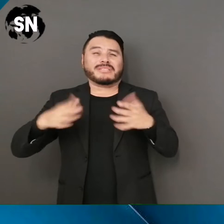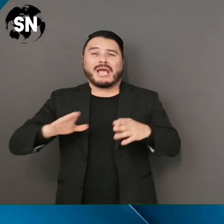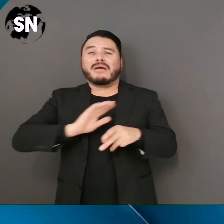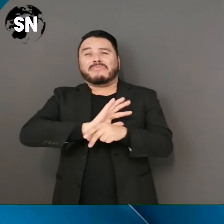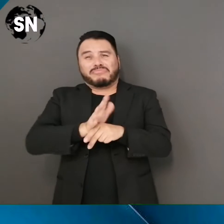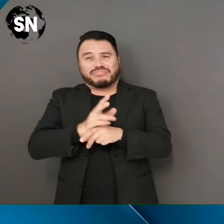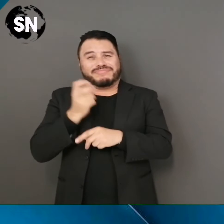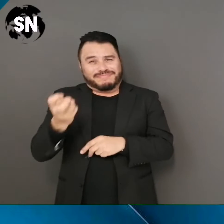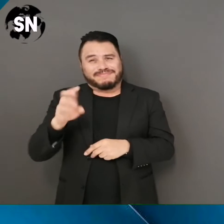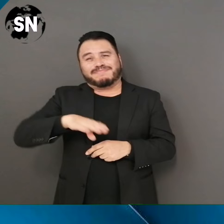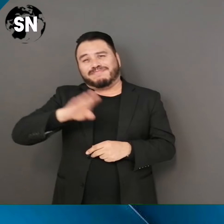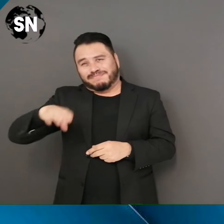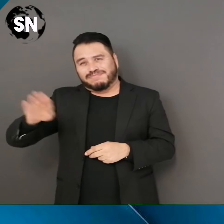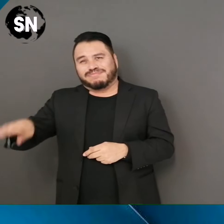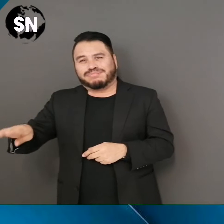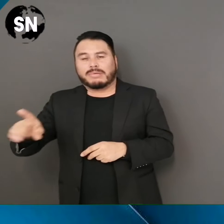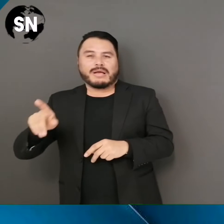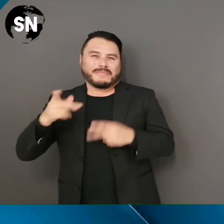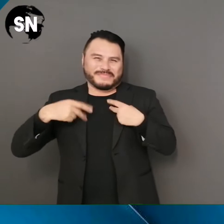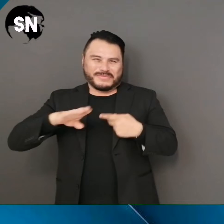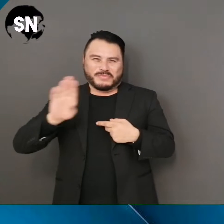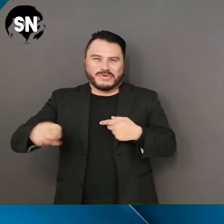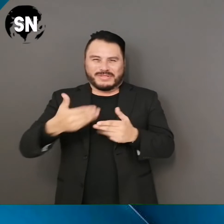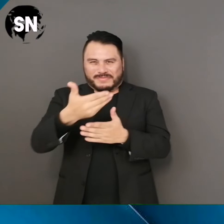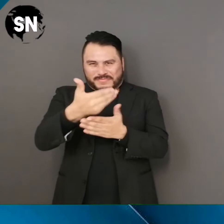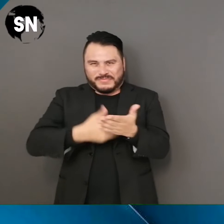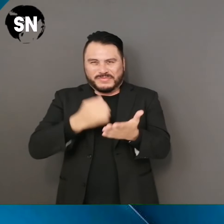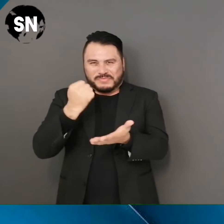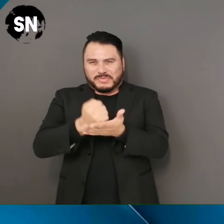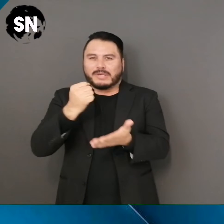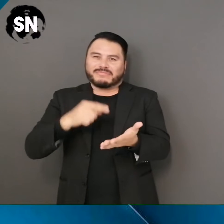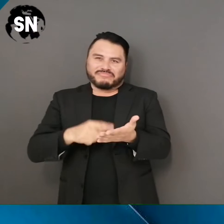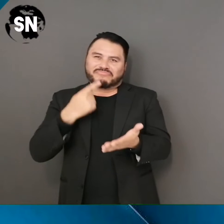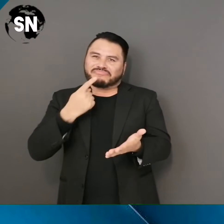-19, como presunta causa indicada en el certificado de defunción.